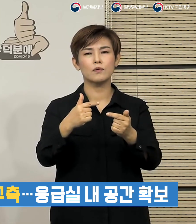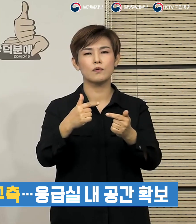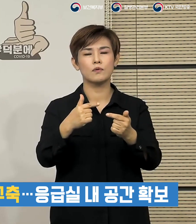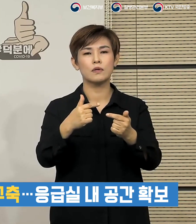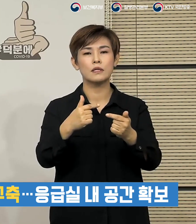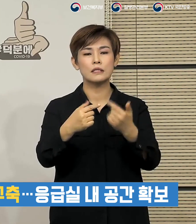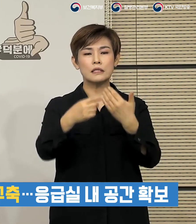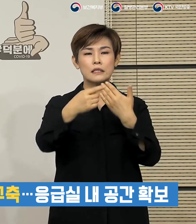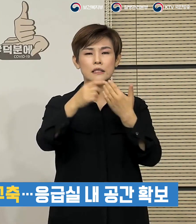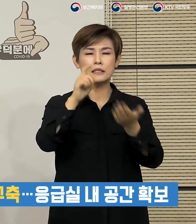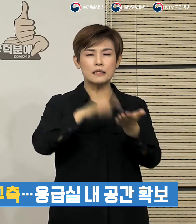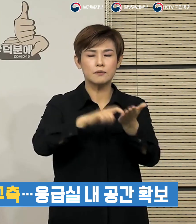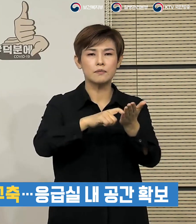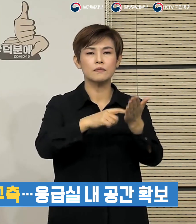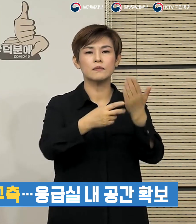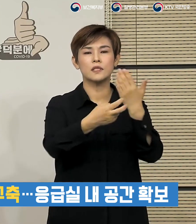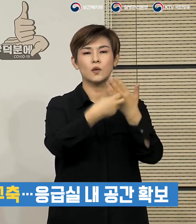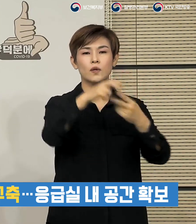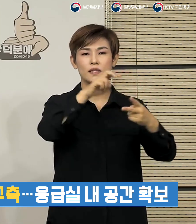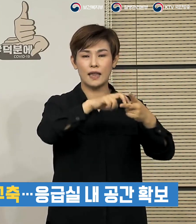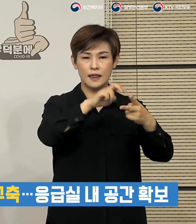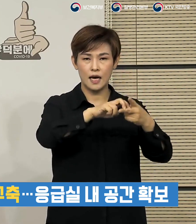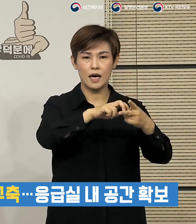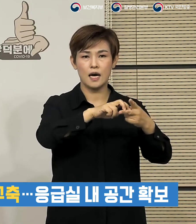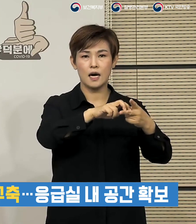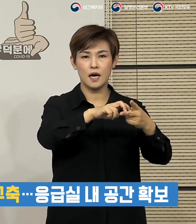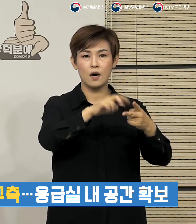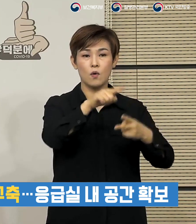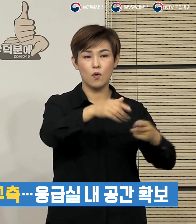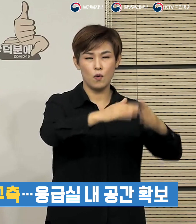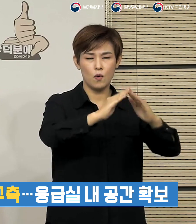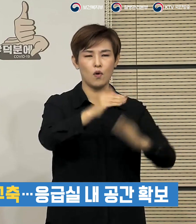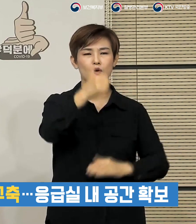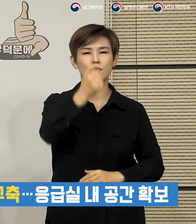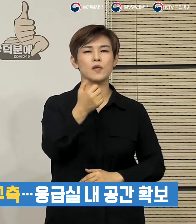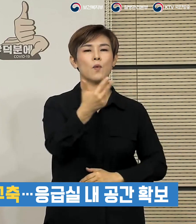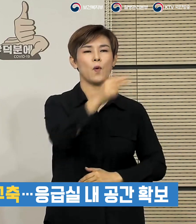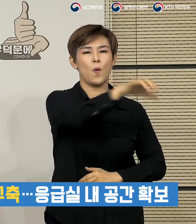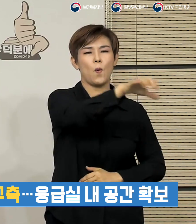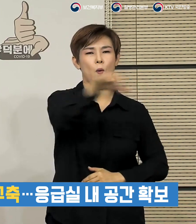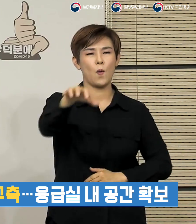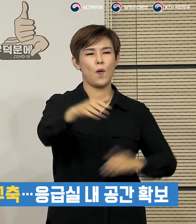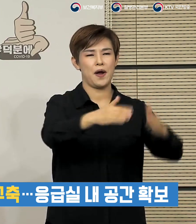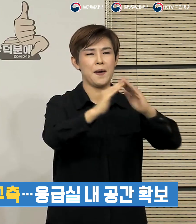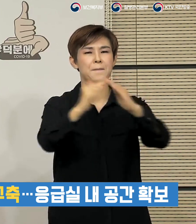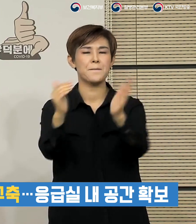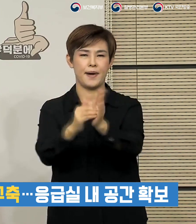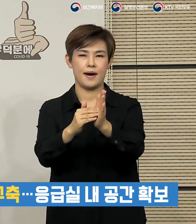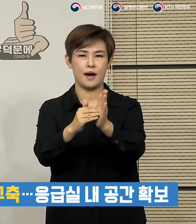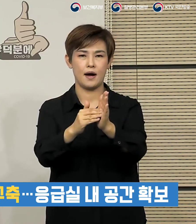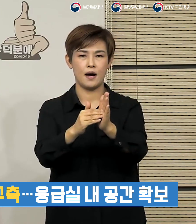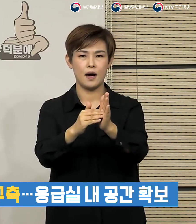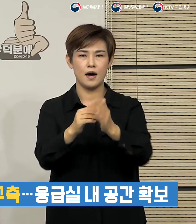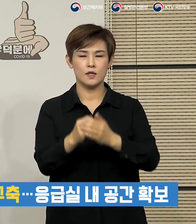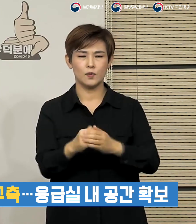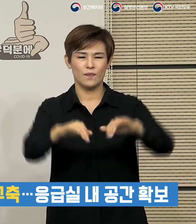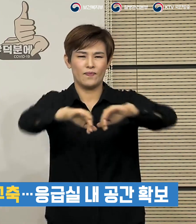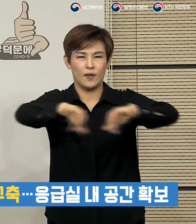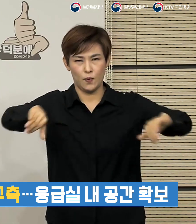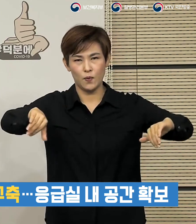응급진료센터를 57개소를 그동안 구축을 해서 좀 격리된